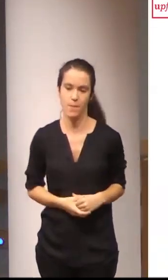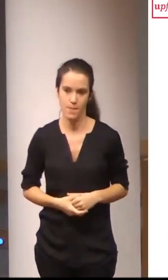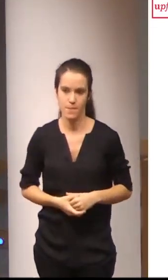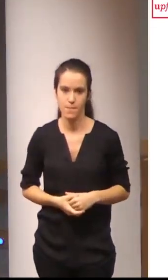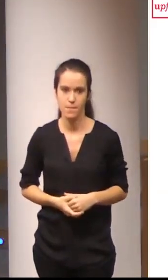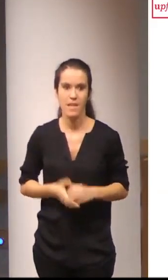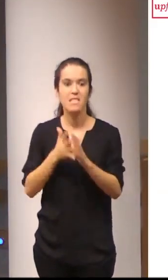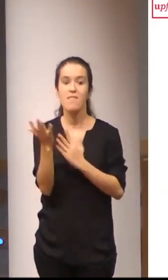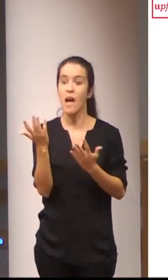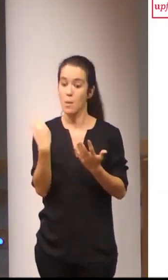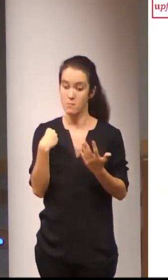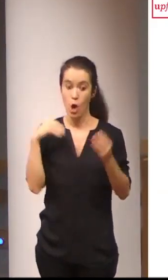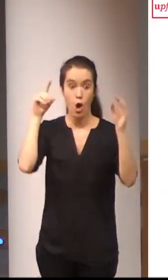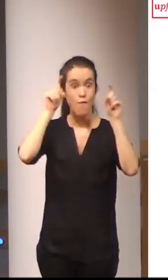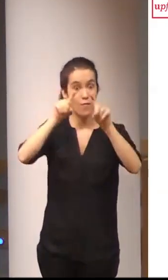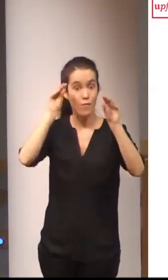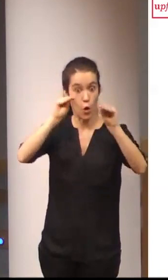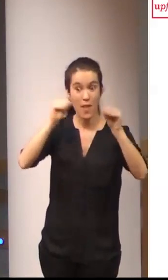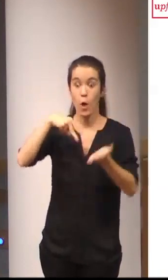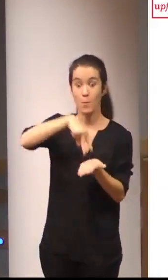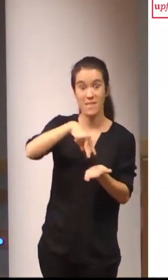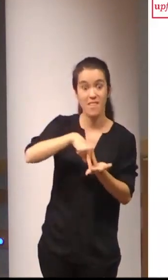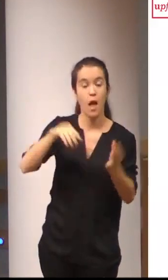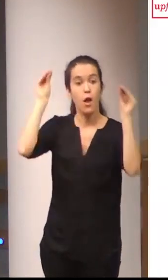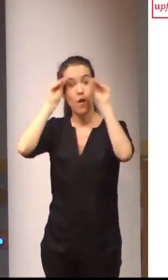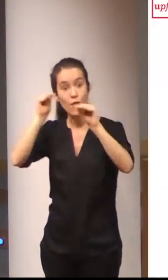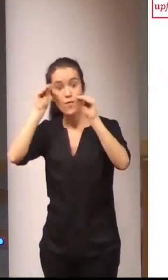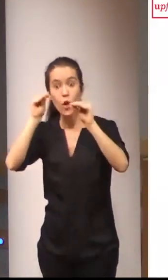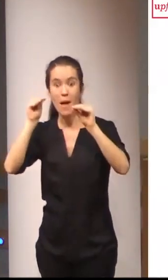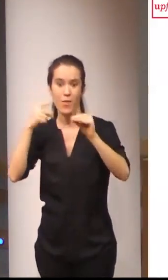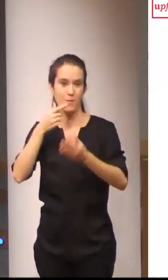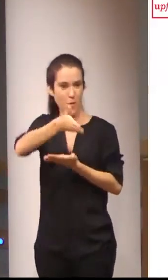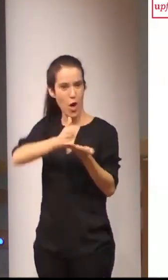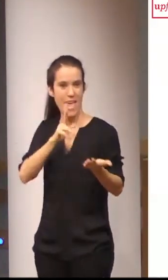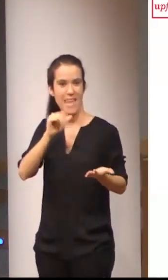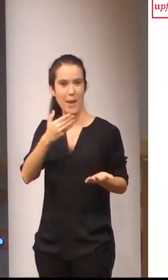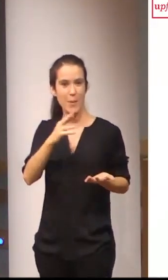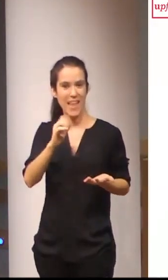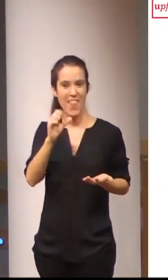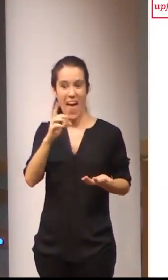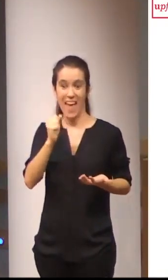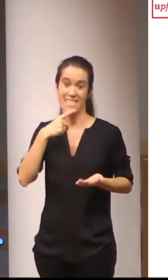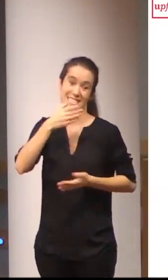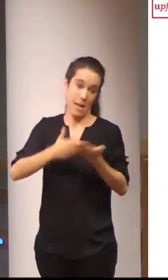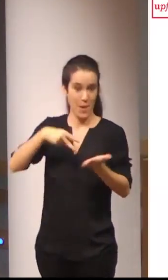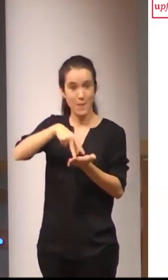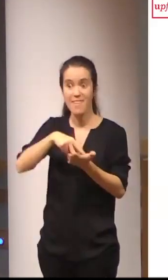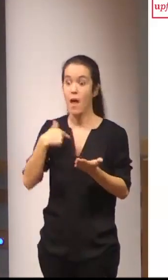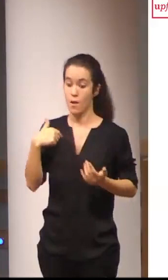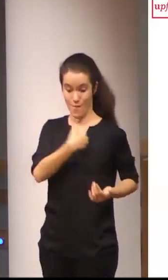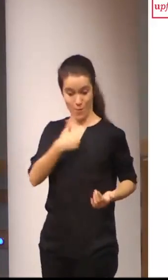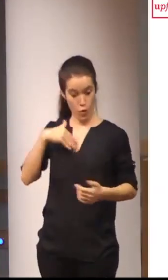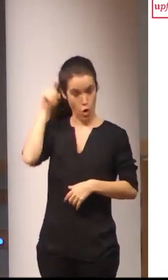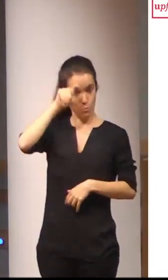tanto en la formación presencial como en la hibridada semipresencial el papel del profesor del